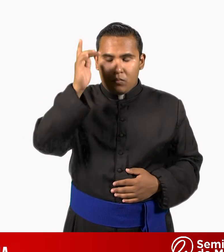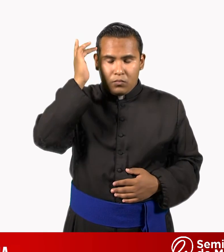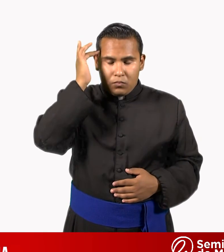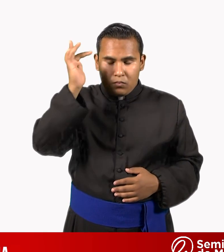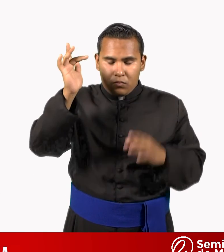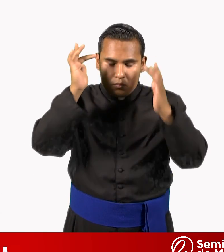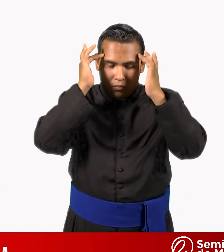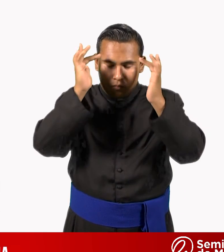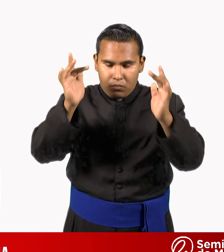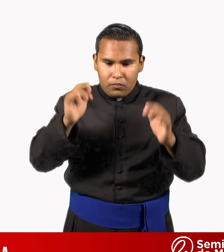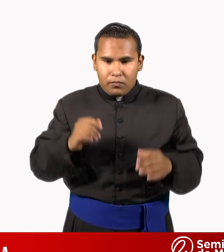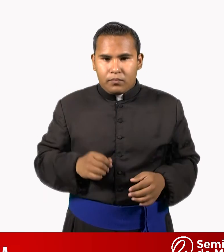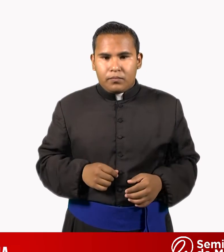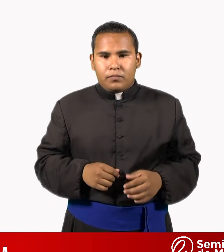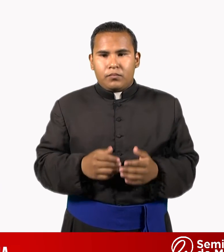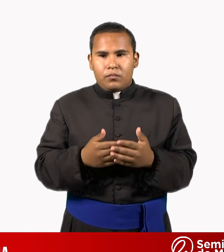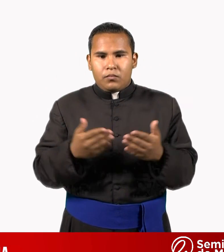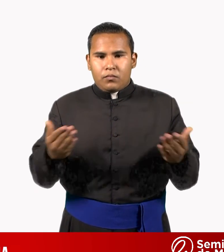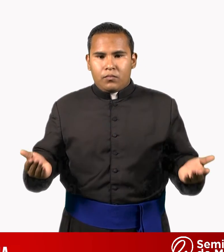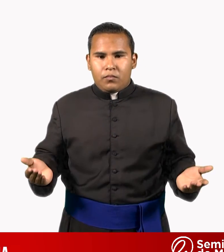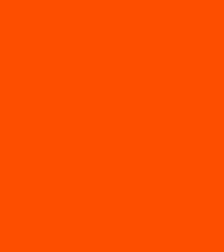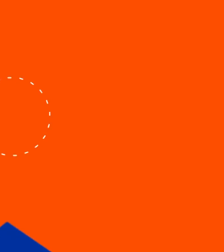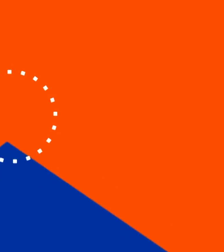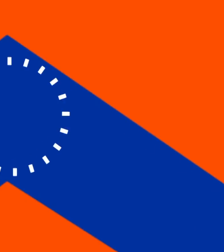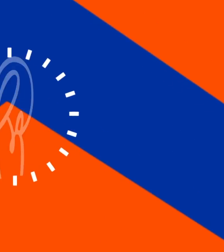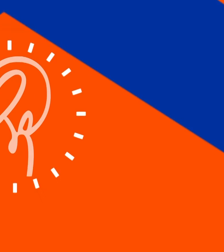Espíritu Santo, que esté siempre contigo.